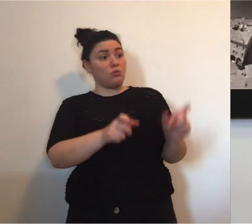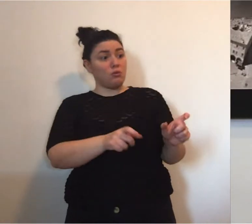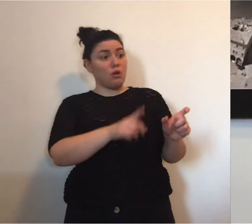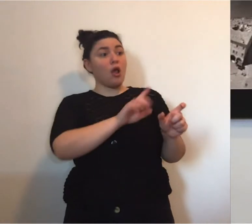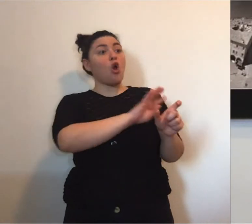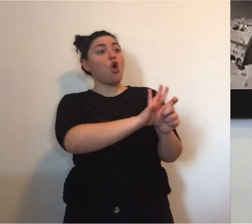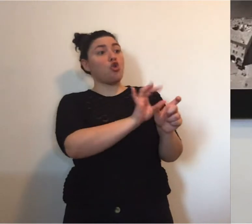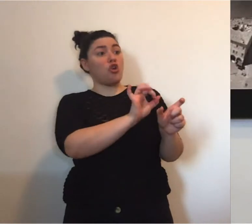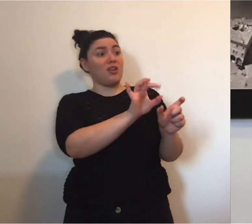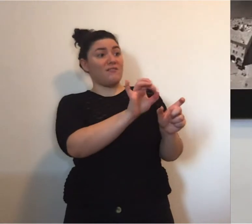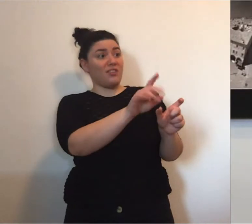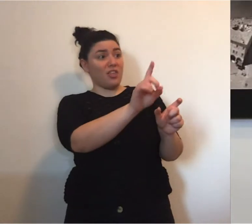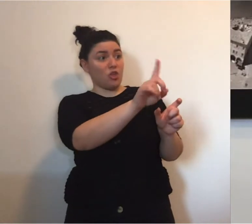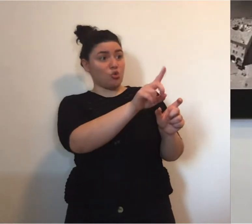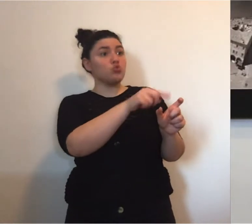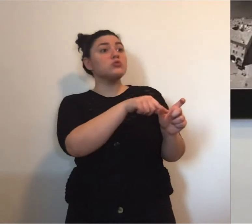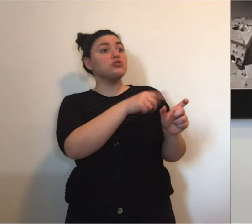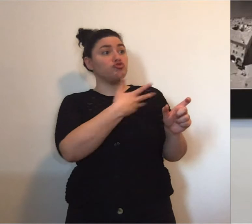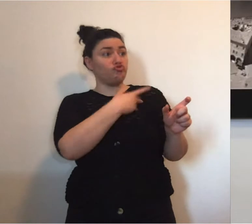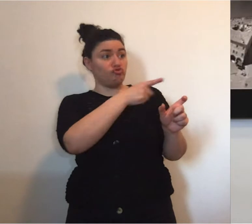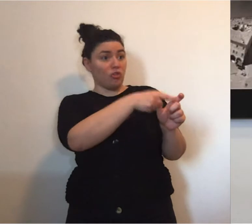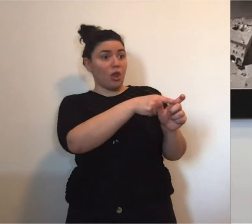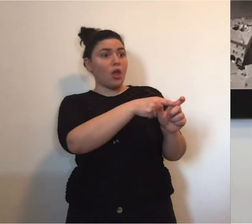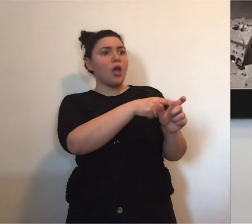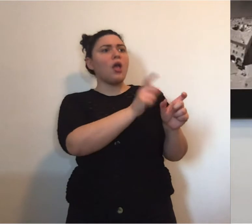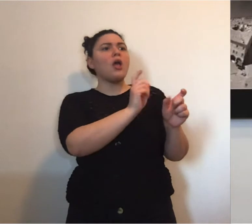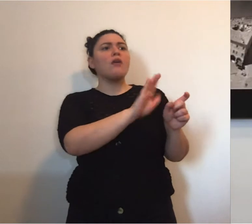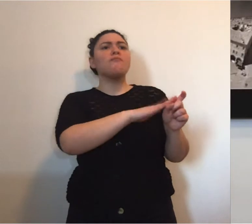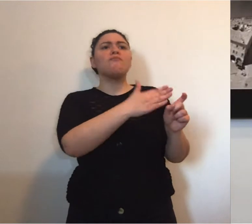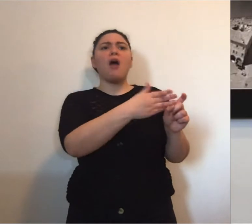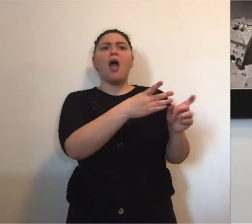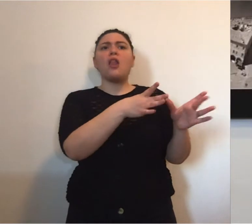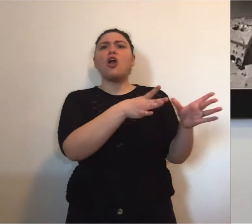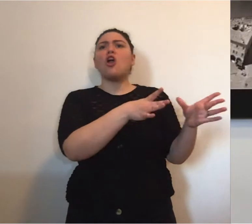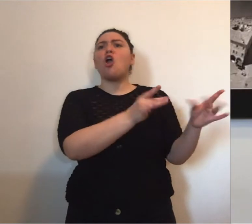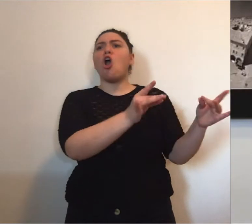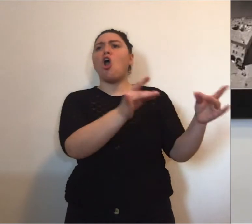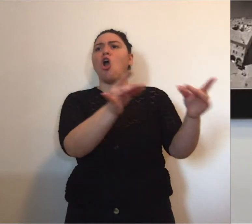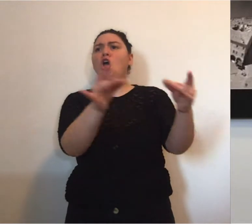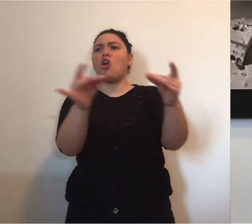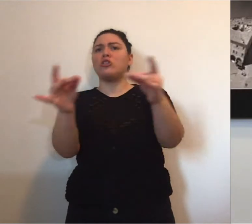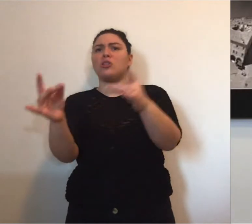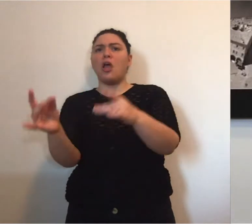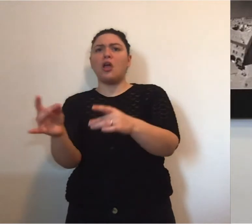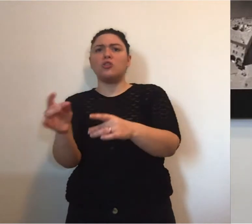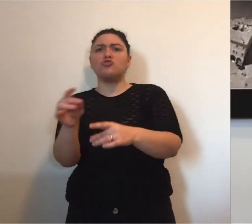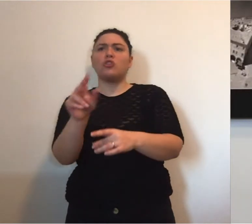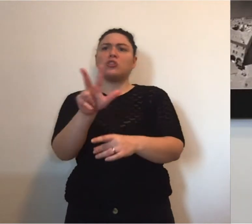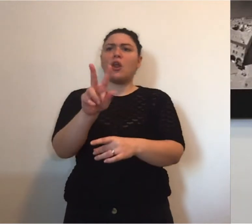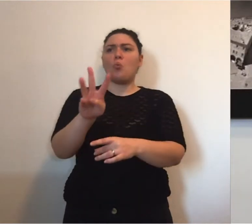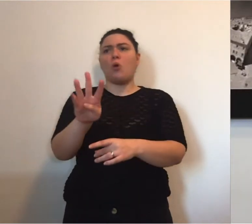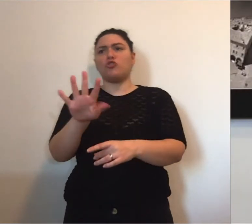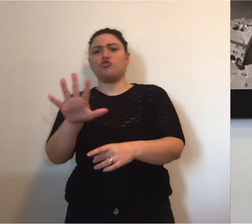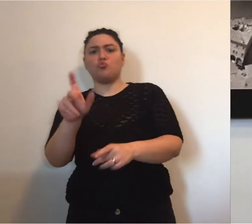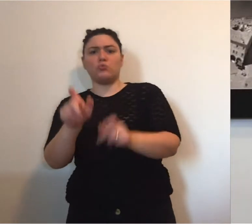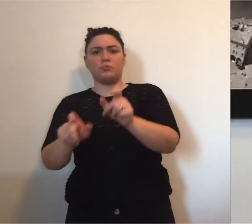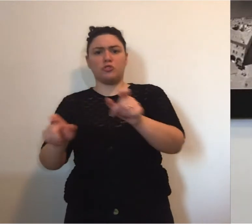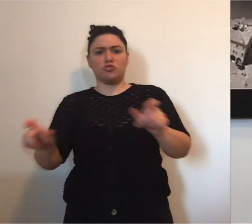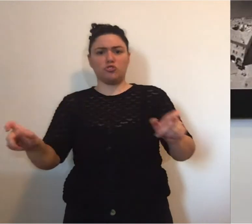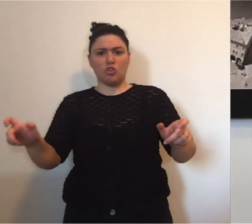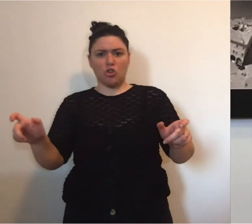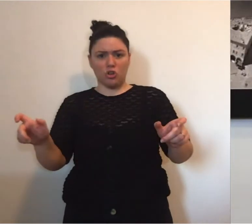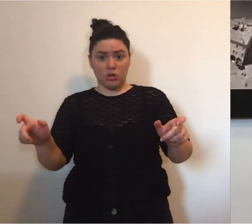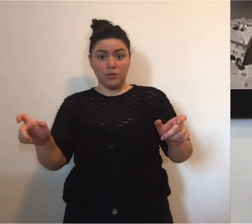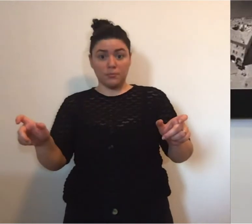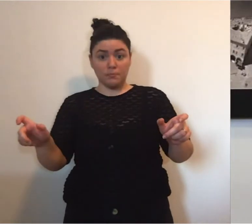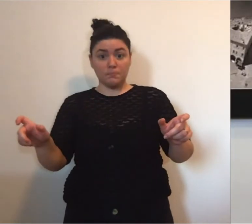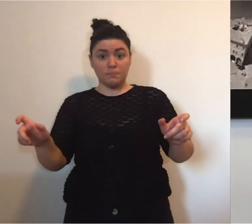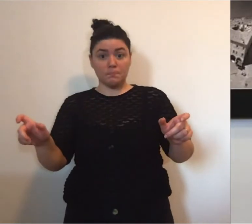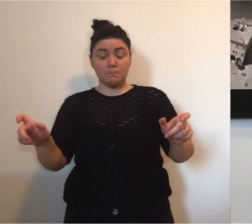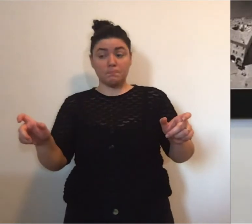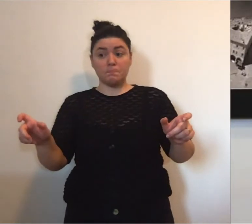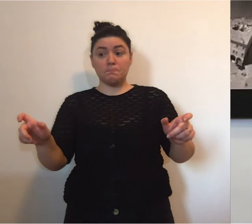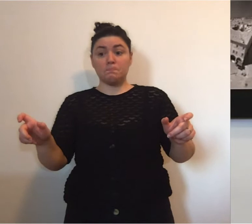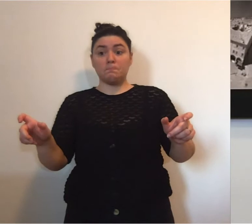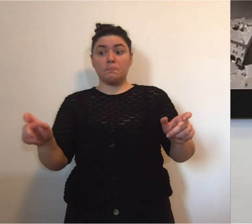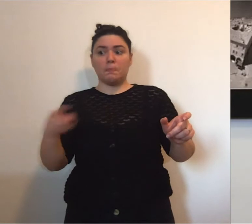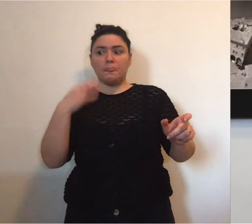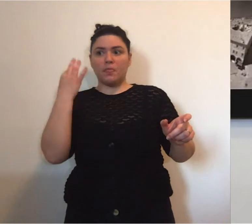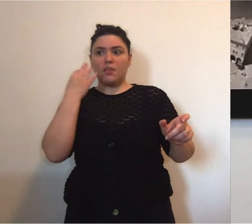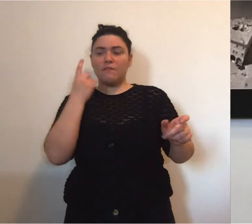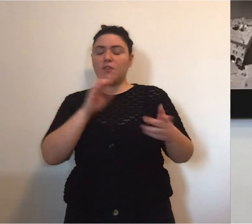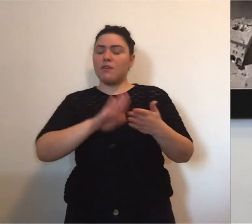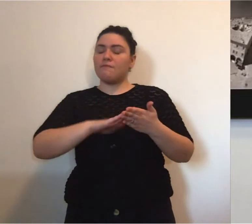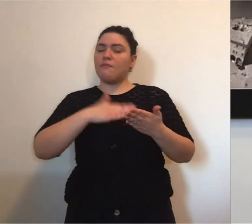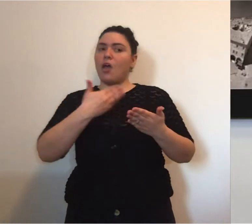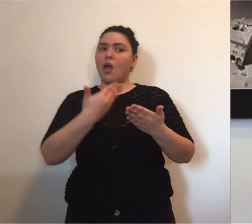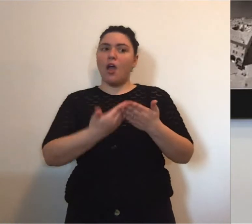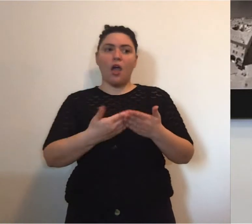contagiare più e più persone, quindi ci vorrebbe pochissimo, mollando un po' sul fronte dei